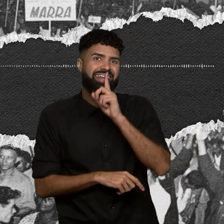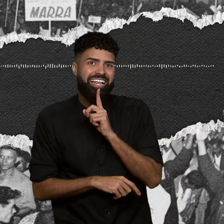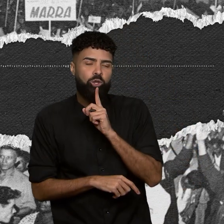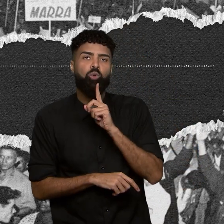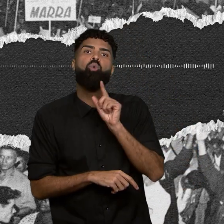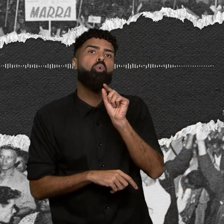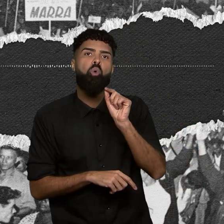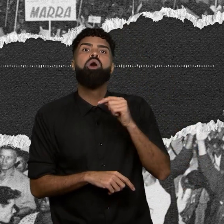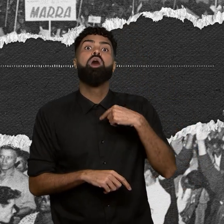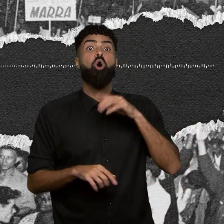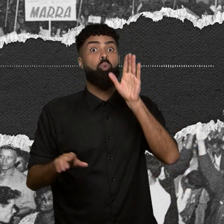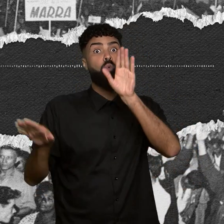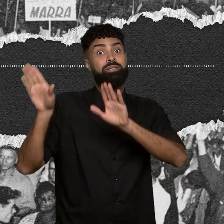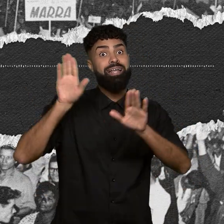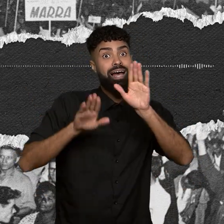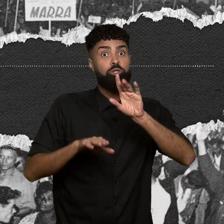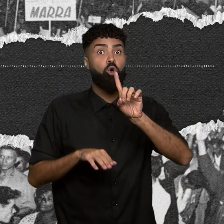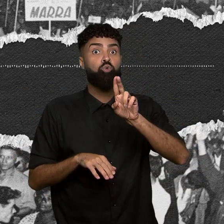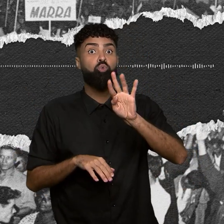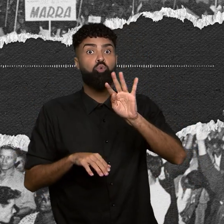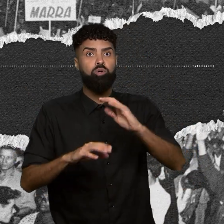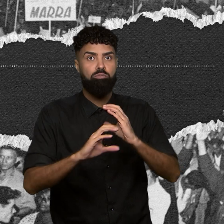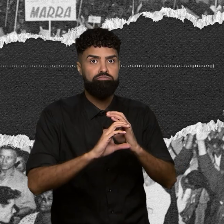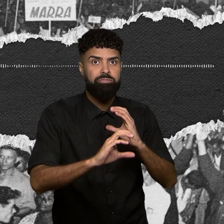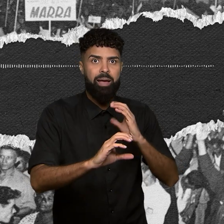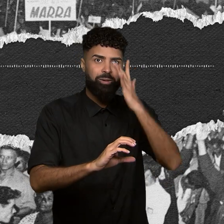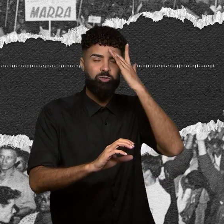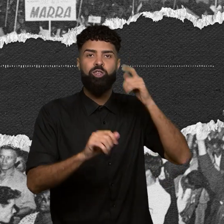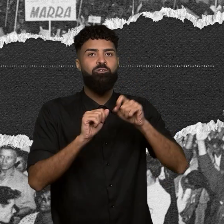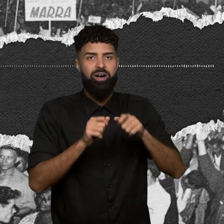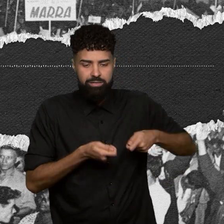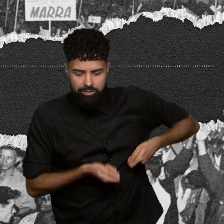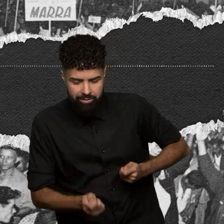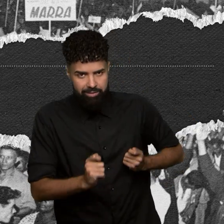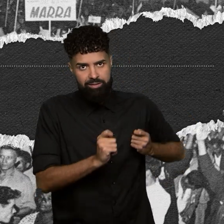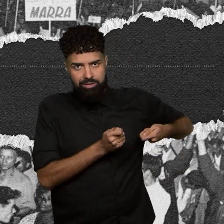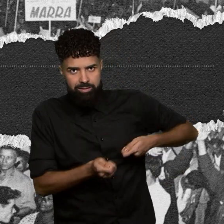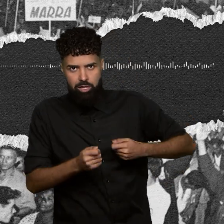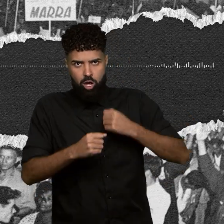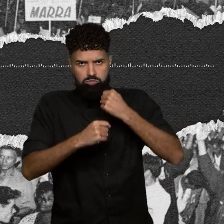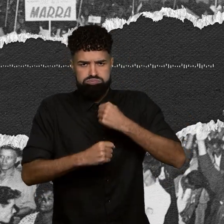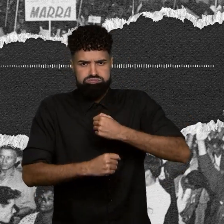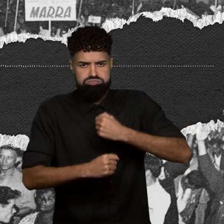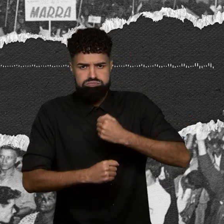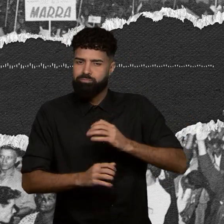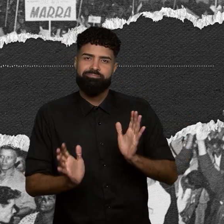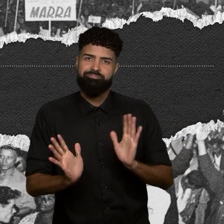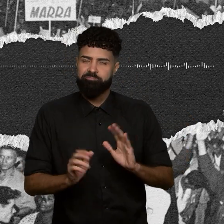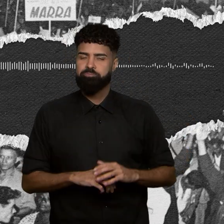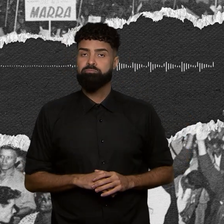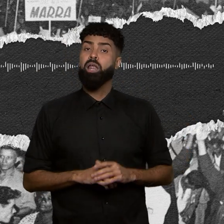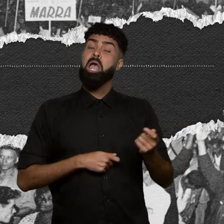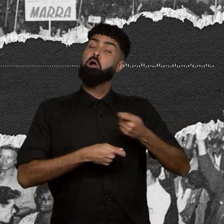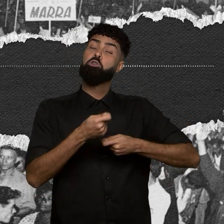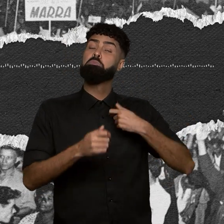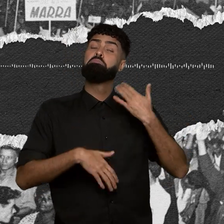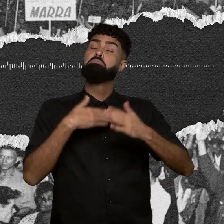dizendo cuidado com os dutos, ou seja, para que ninguém faça perfuração ou algo do tipo. A economia seguiu, a cidade continuou